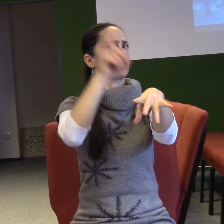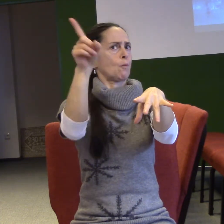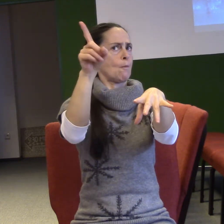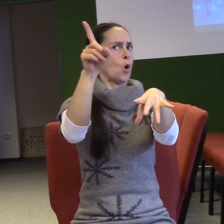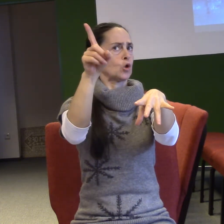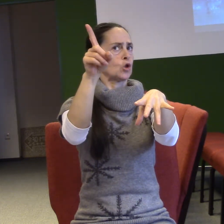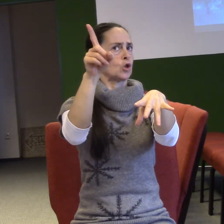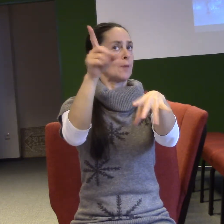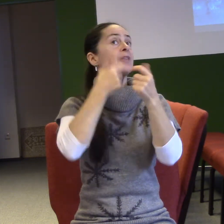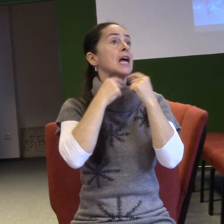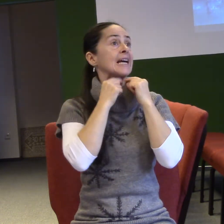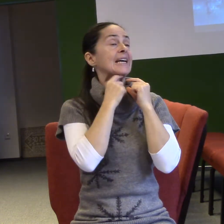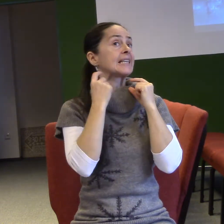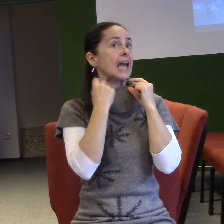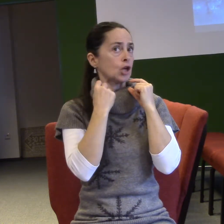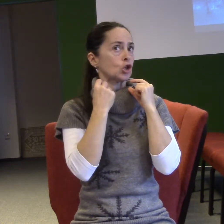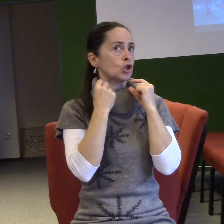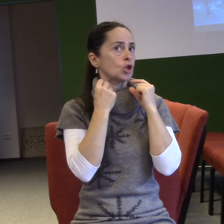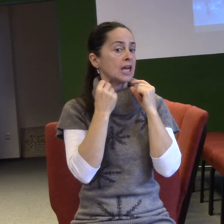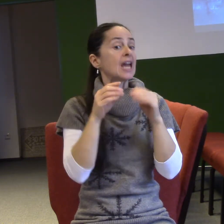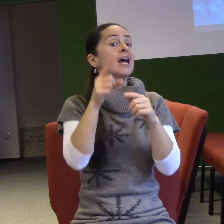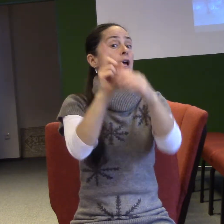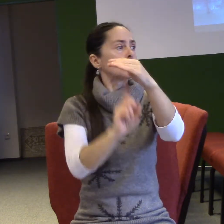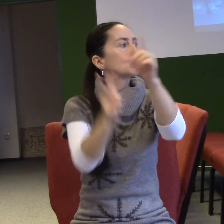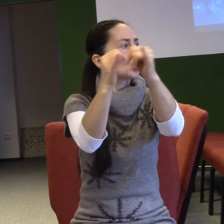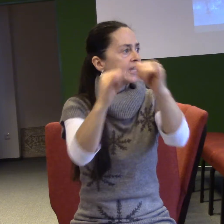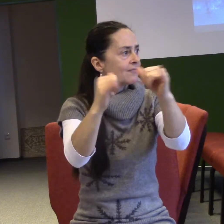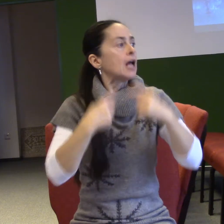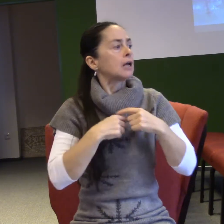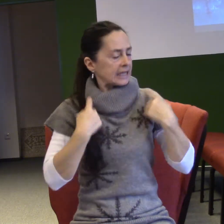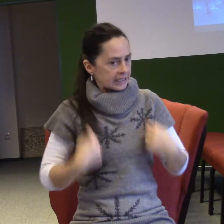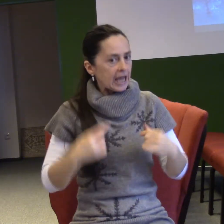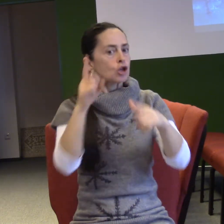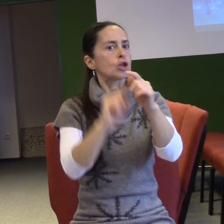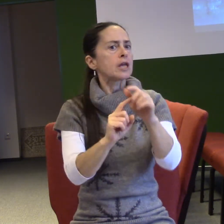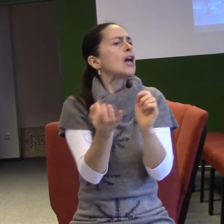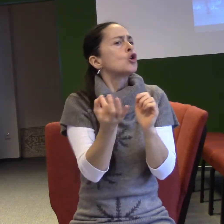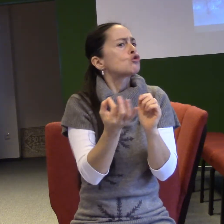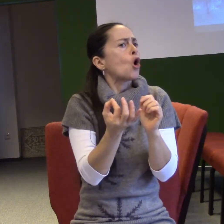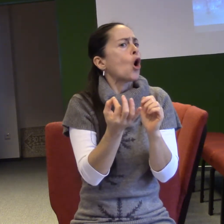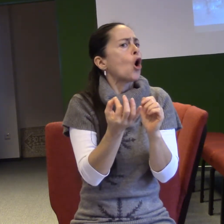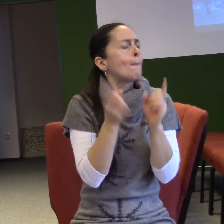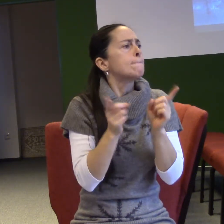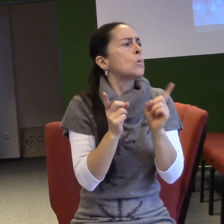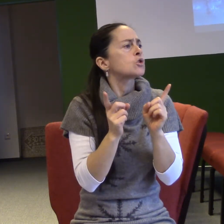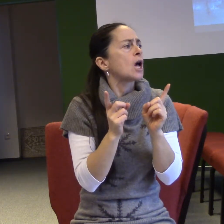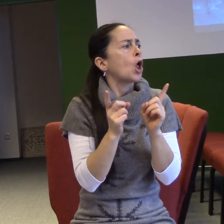měli vejít do té svatyně svatý, do té nejvyšší svatyně, tak víte, co měli ze spodu náplášti přišitého?